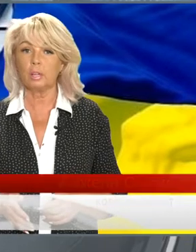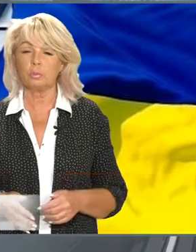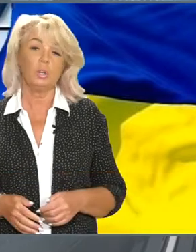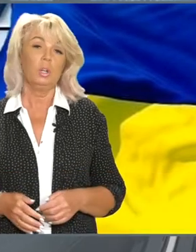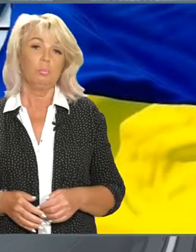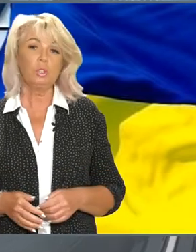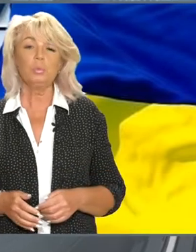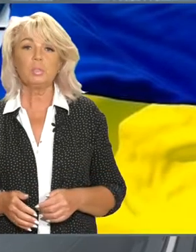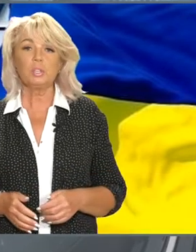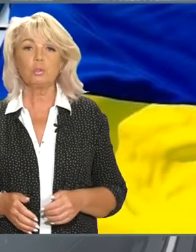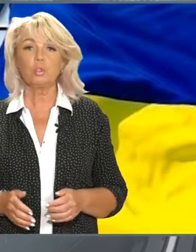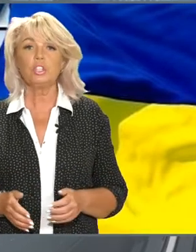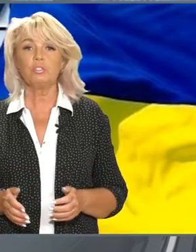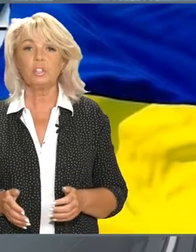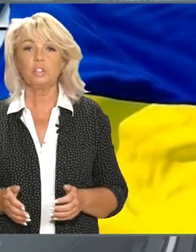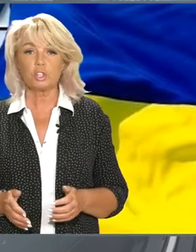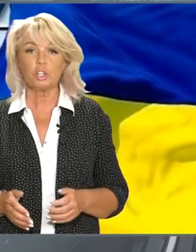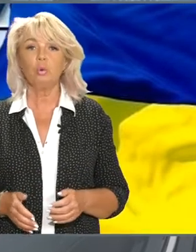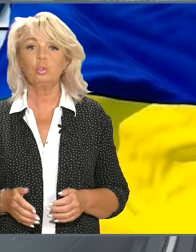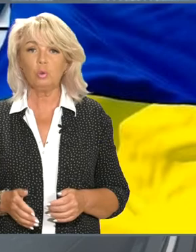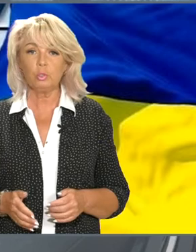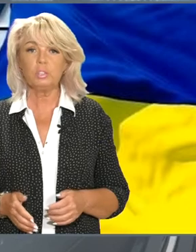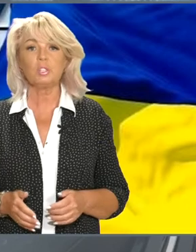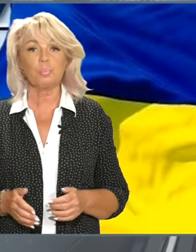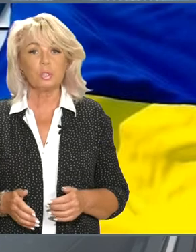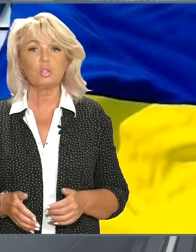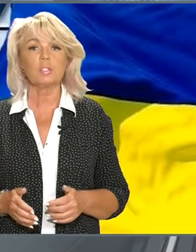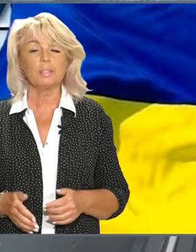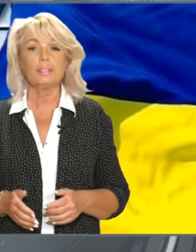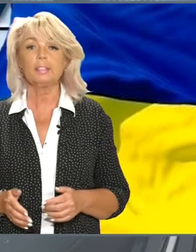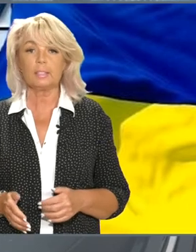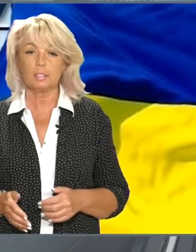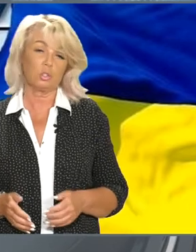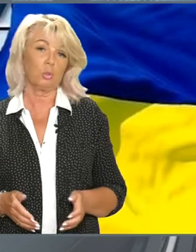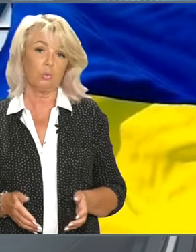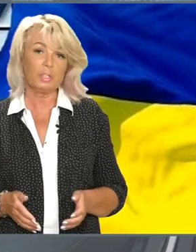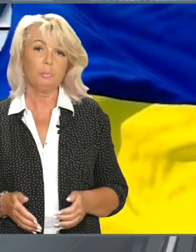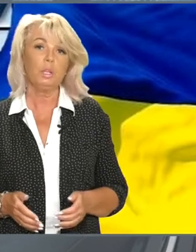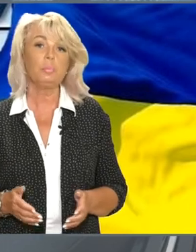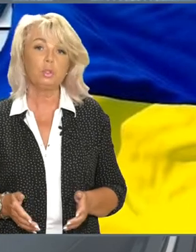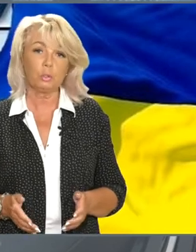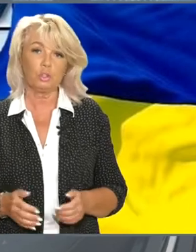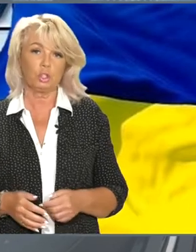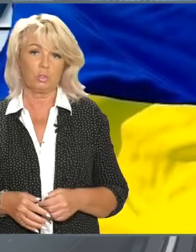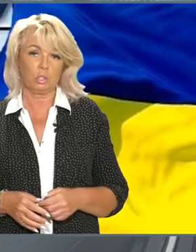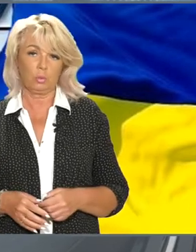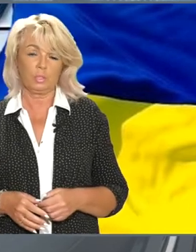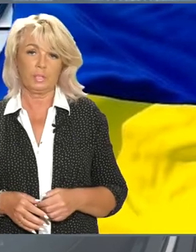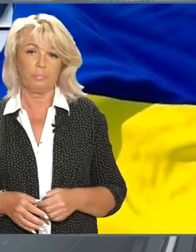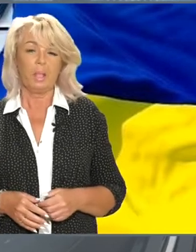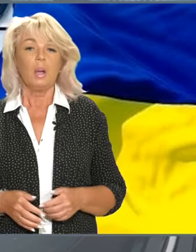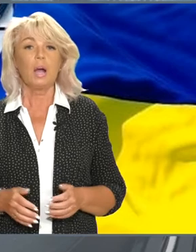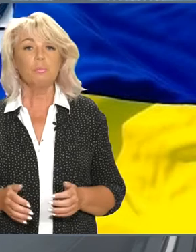переглянуть. Бо там обіцяють кожні два тижні оновлювати список зелених країн з рахуванням епідеміологічної